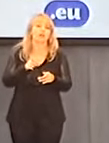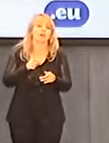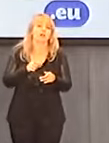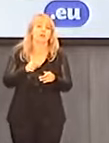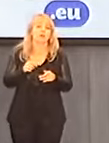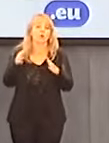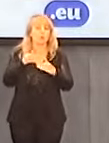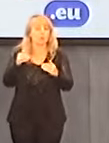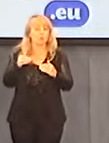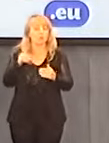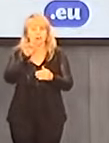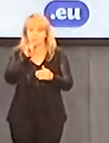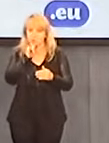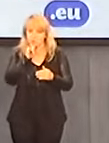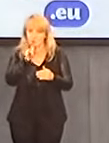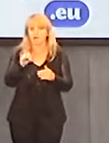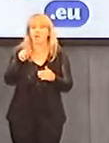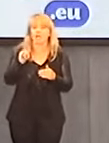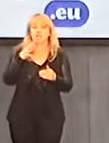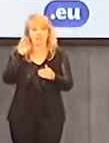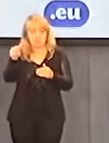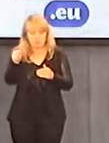żeby rzeczywiście ta komisja